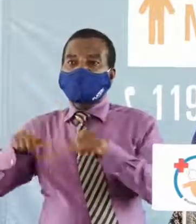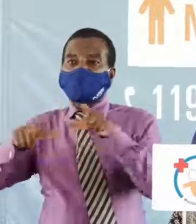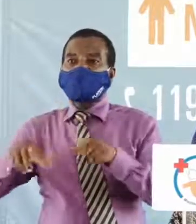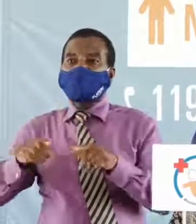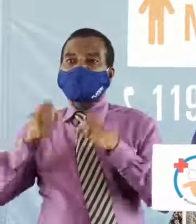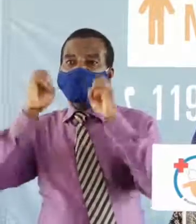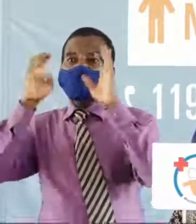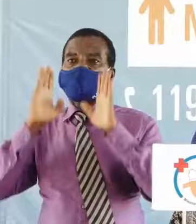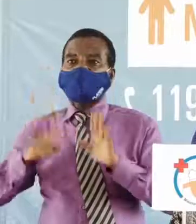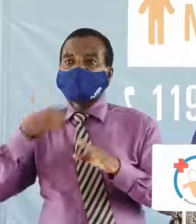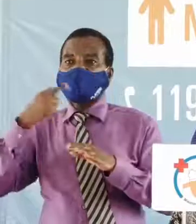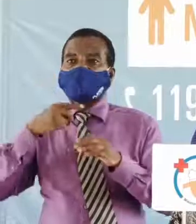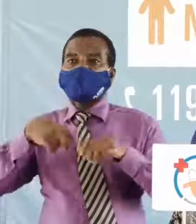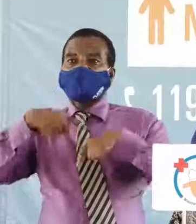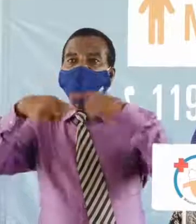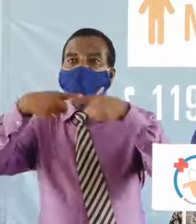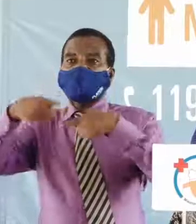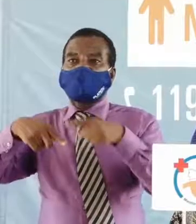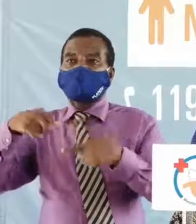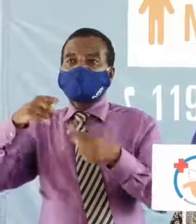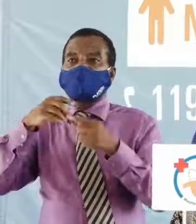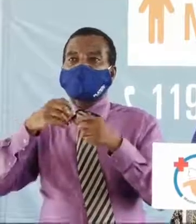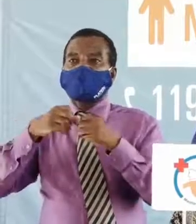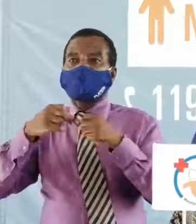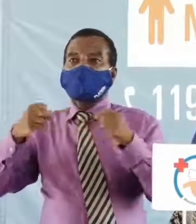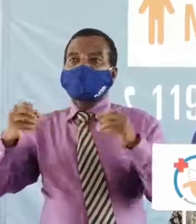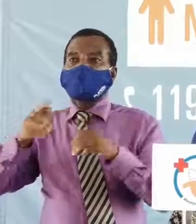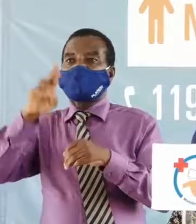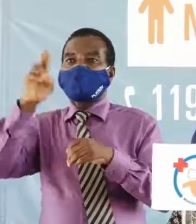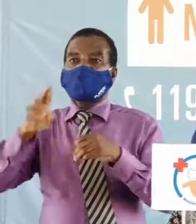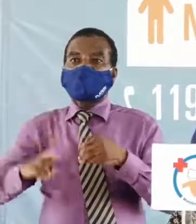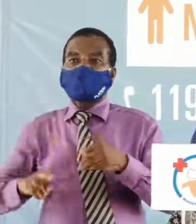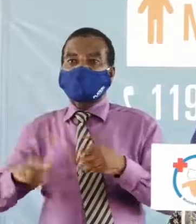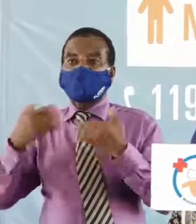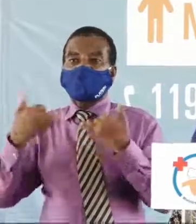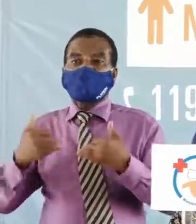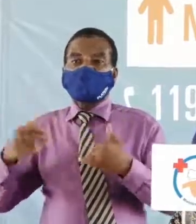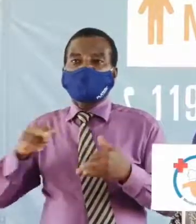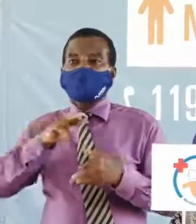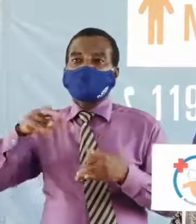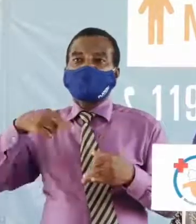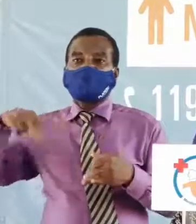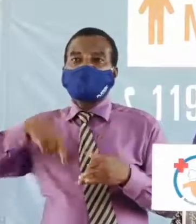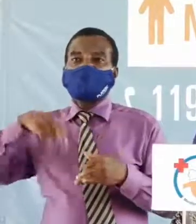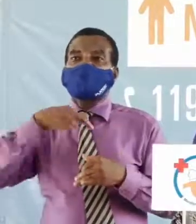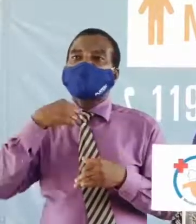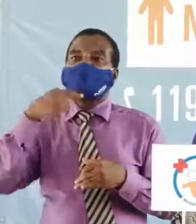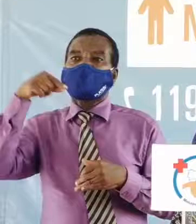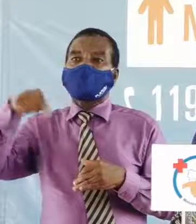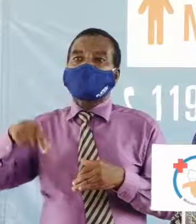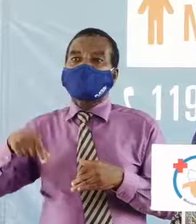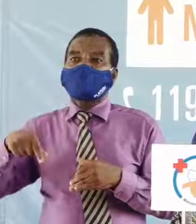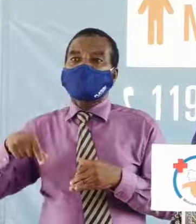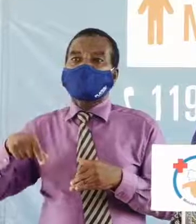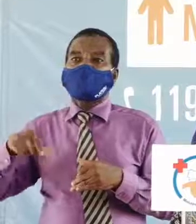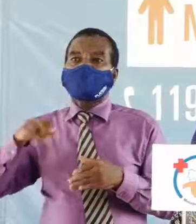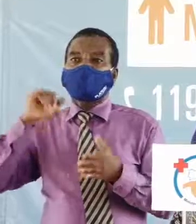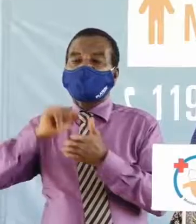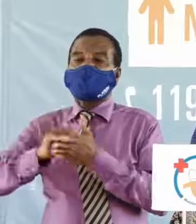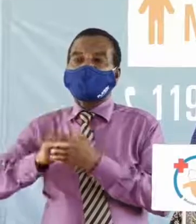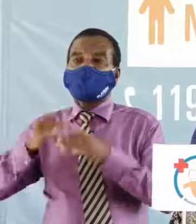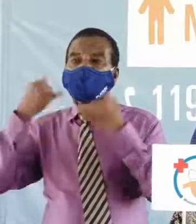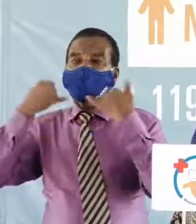enseignants qui étaient partis d'ici sans leurs résultats maintenant vous dites que cette information vient de l'éducation